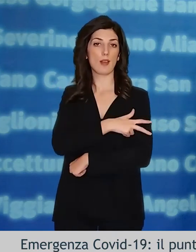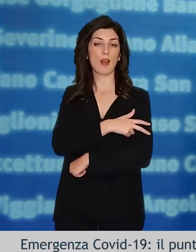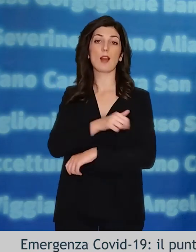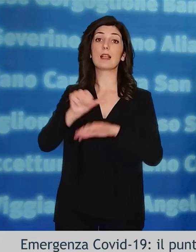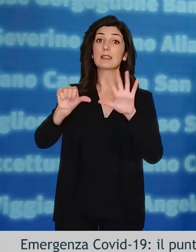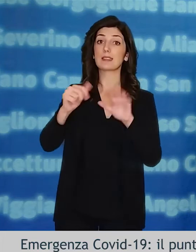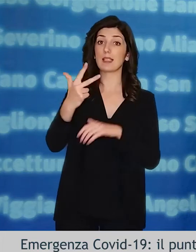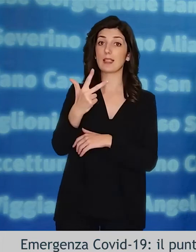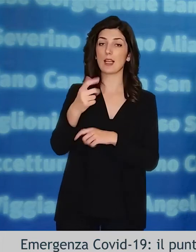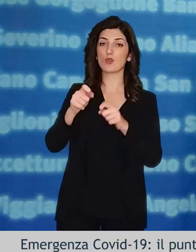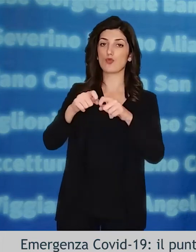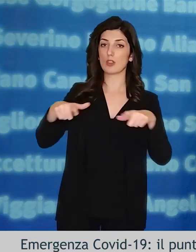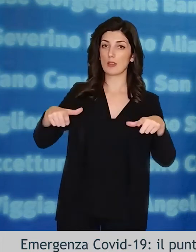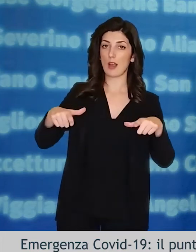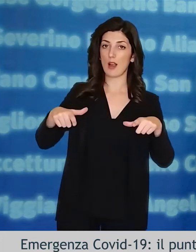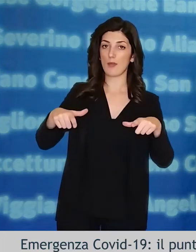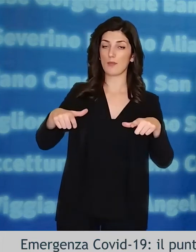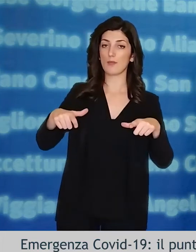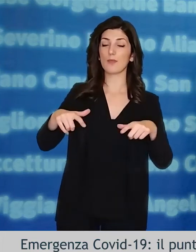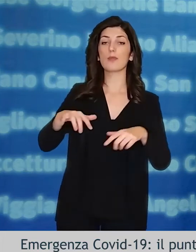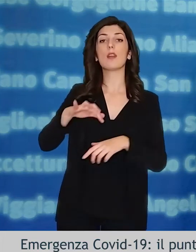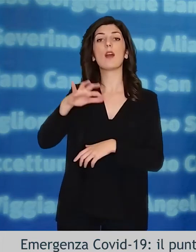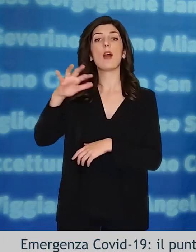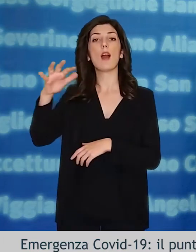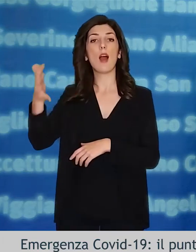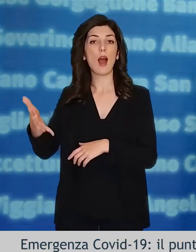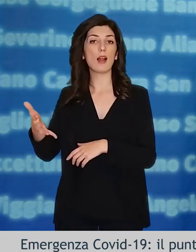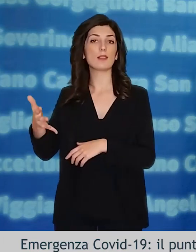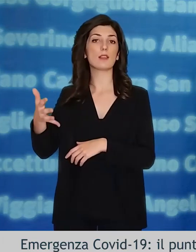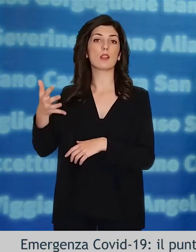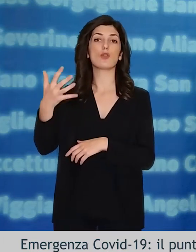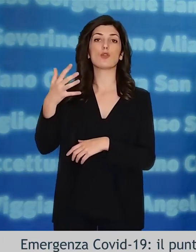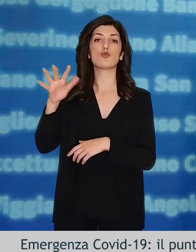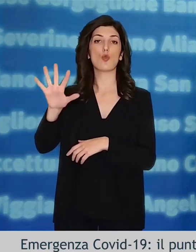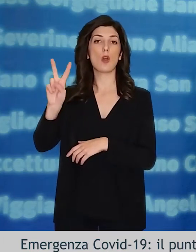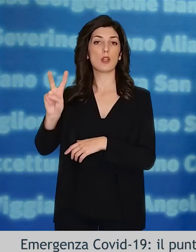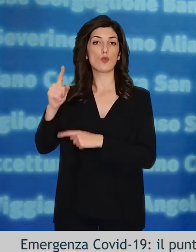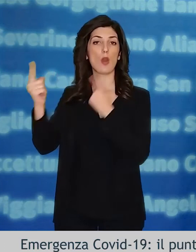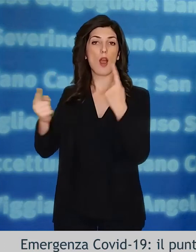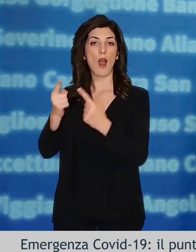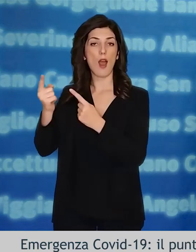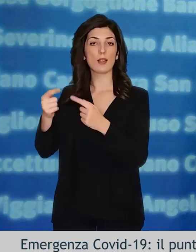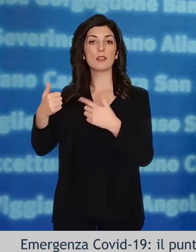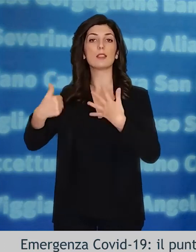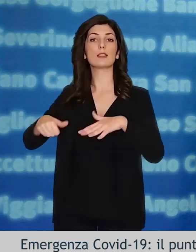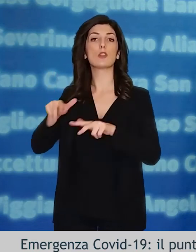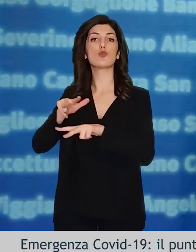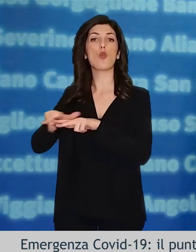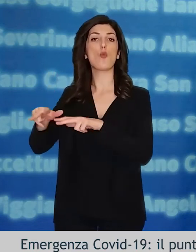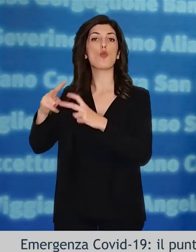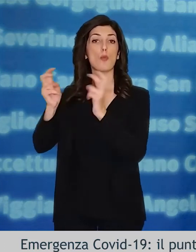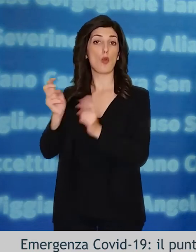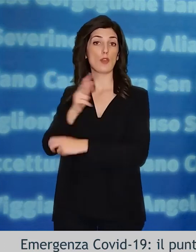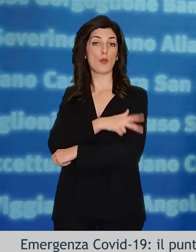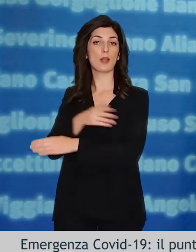attribuiti alla provincia di Matera e di questi 63 interessano la città di Matera, mentre i rimanenti 52 sono